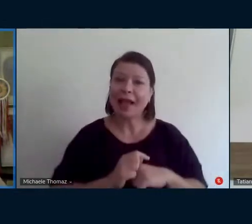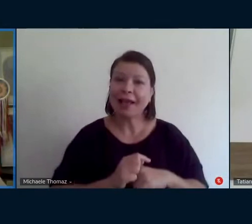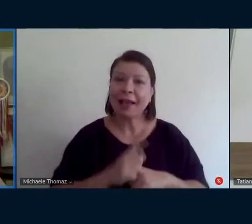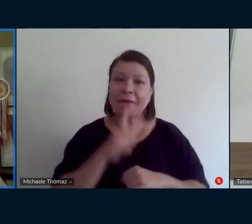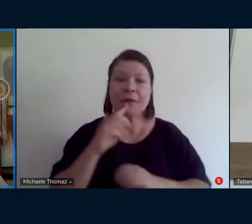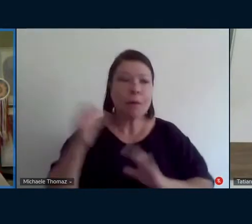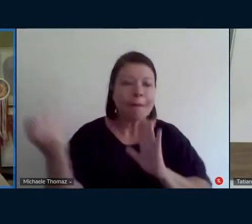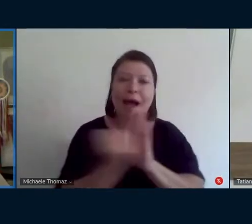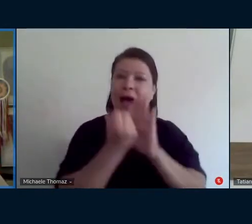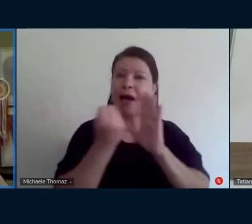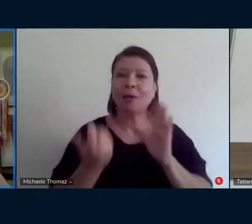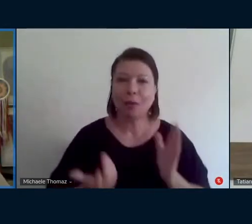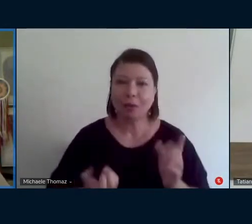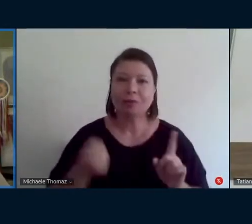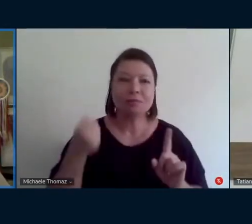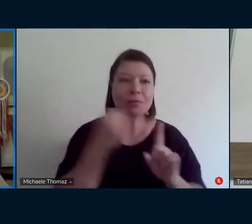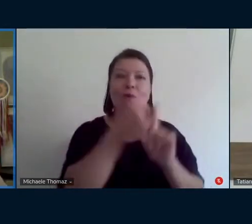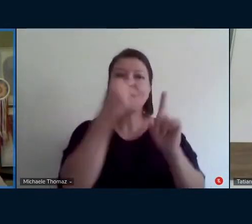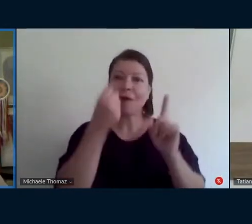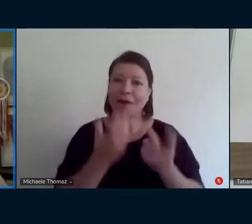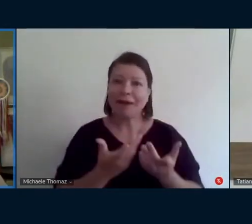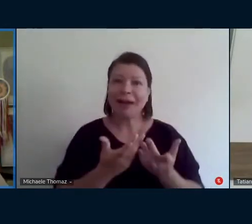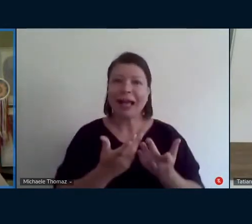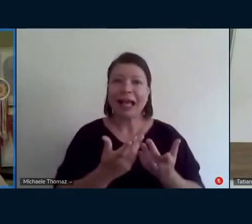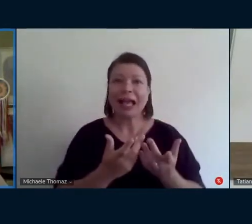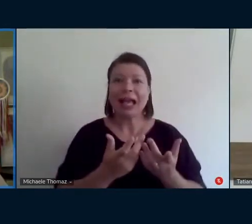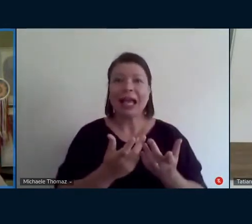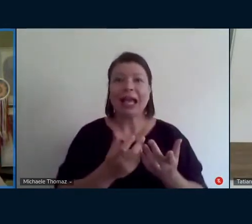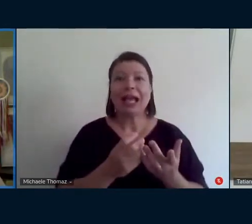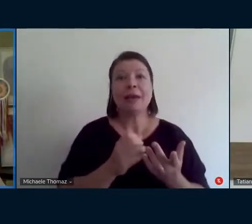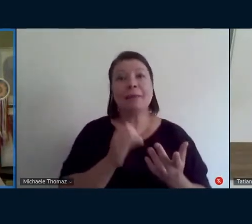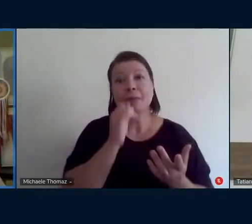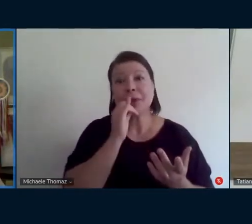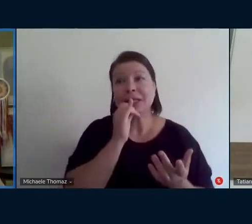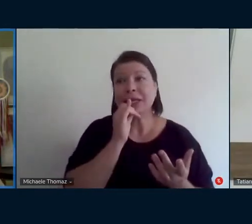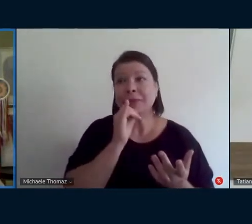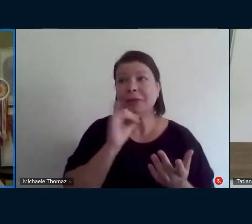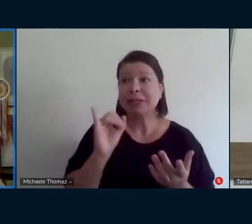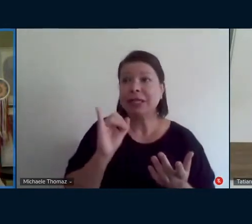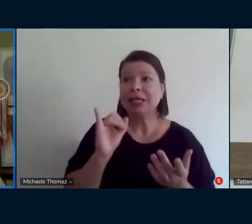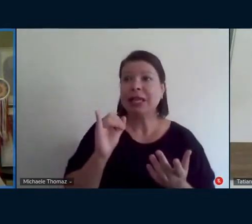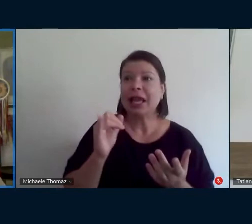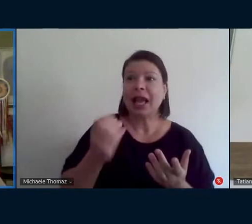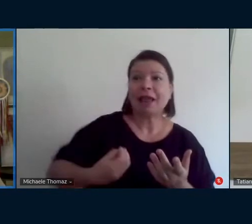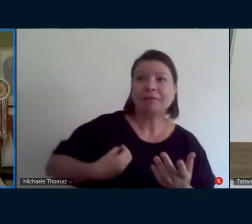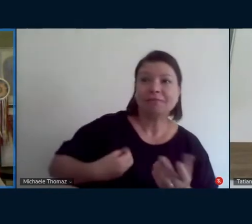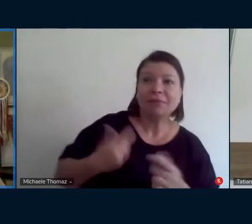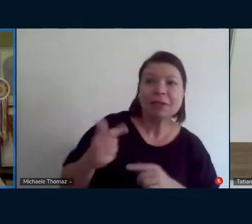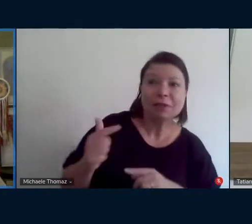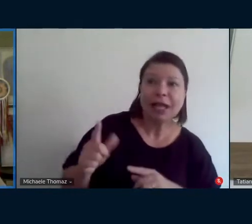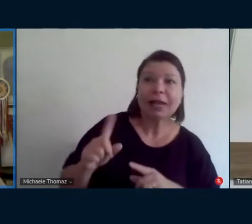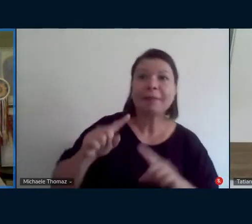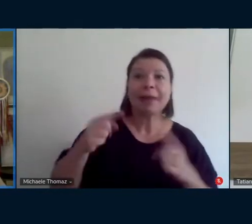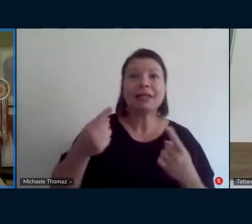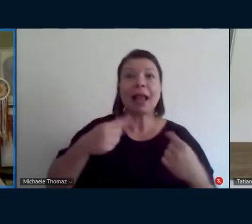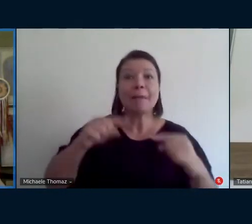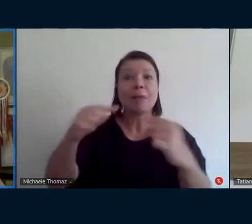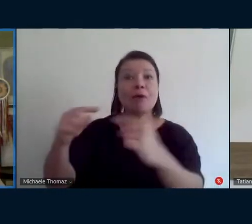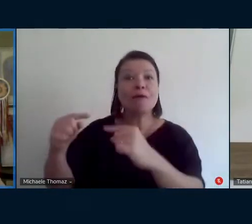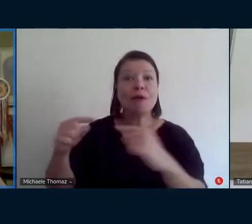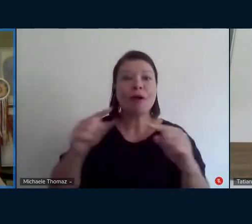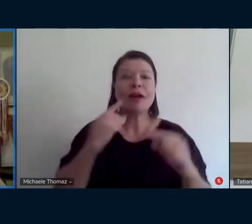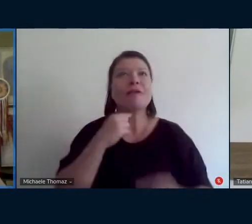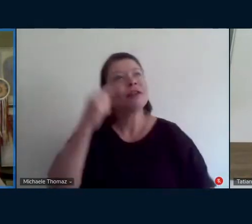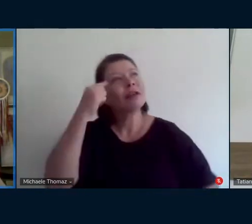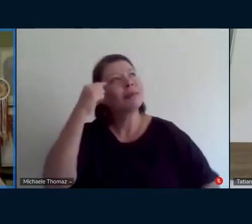está ali mesmo quando ela não está no caso da última festa junina eu fiquei pensando assim na cena que